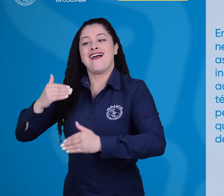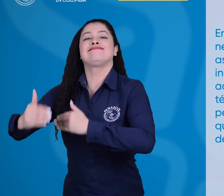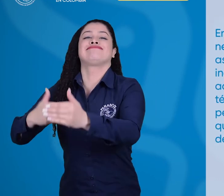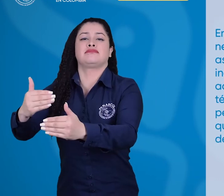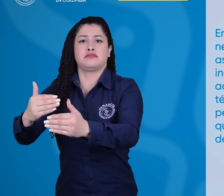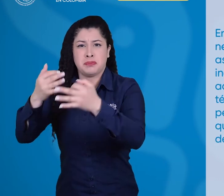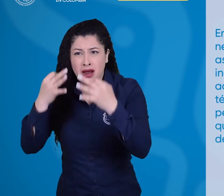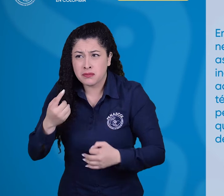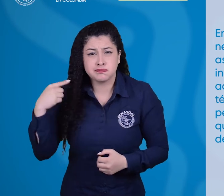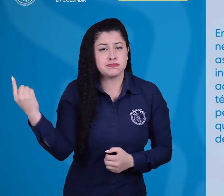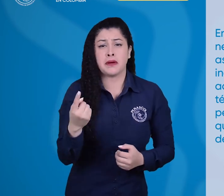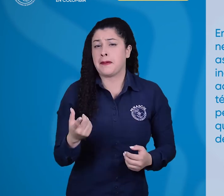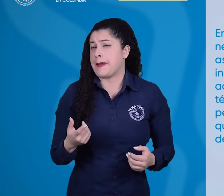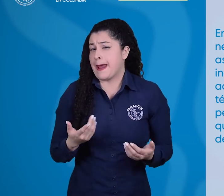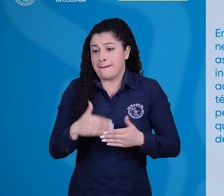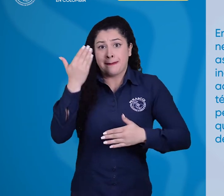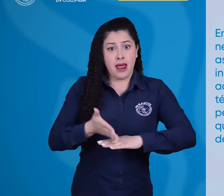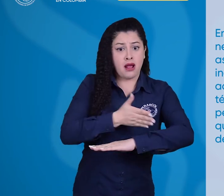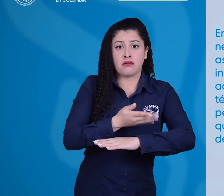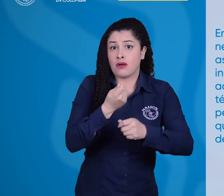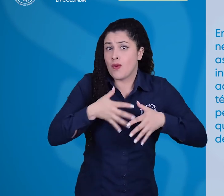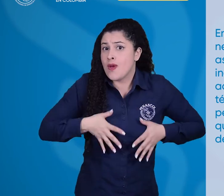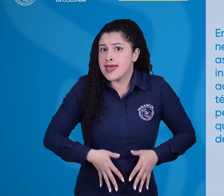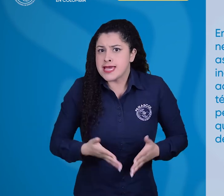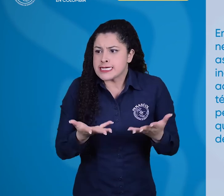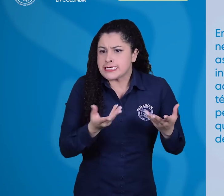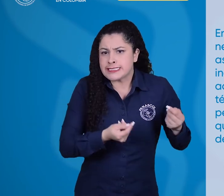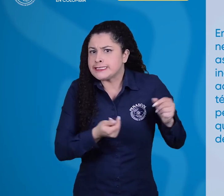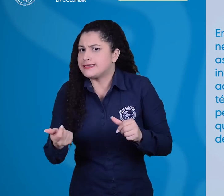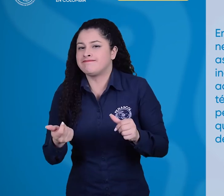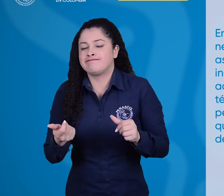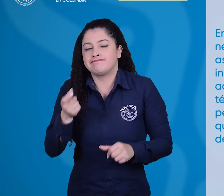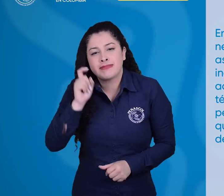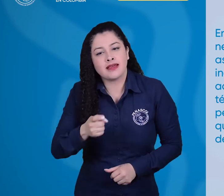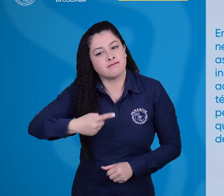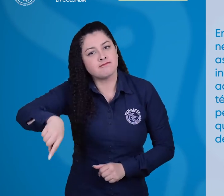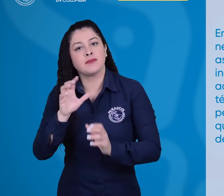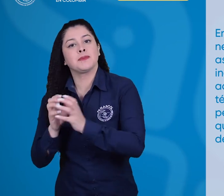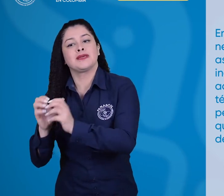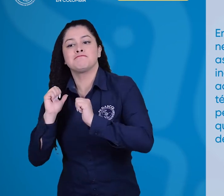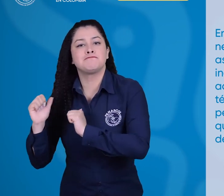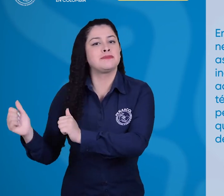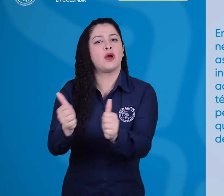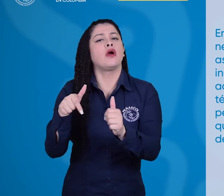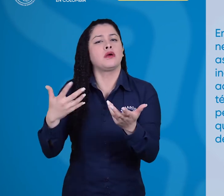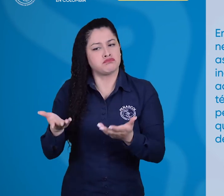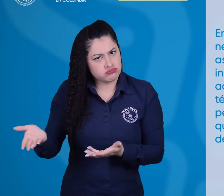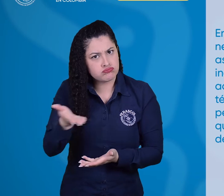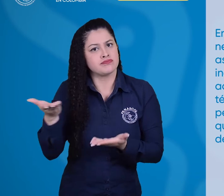En esta dirección es necesario que las asociaciones de sordos indaguen y conozcan las